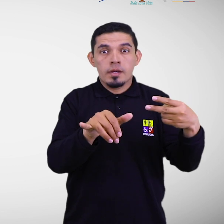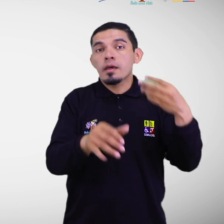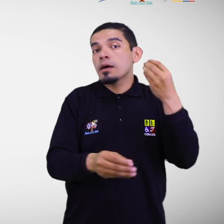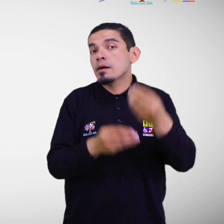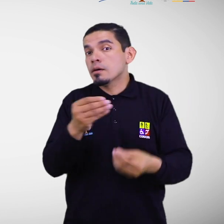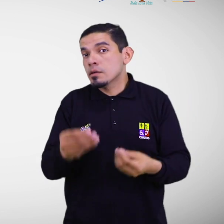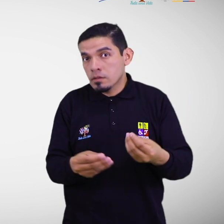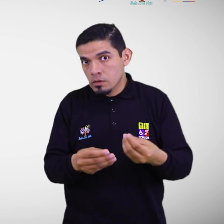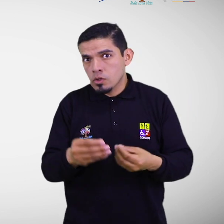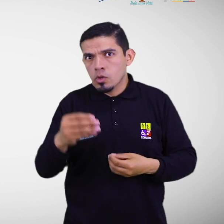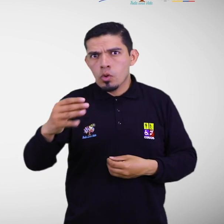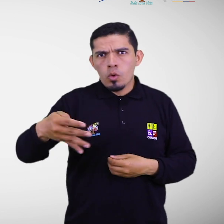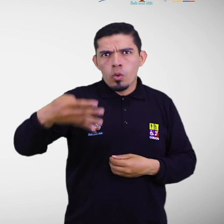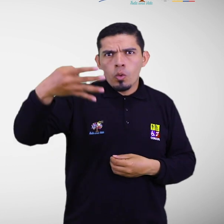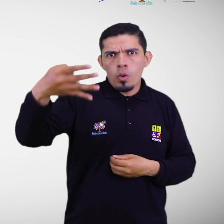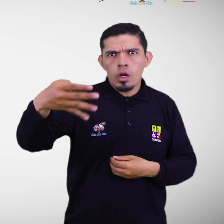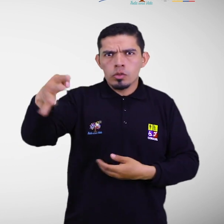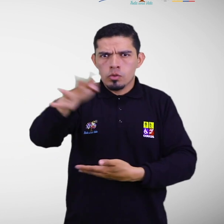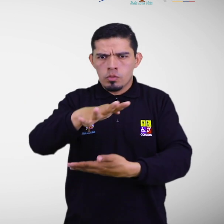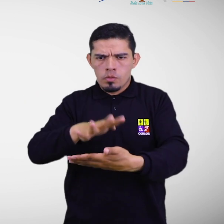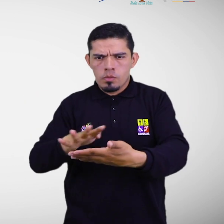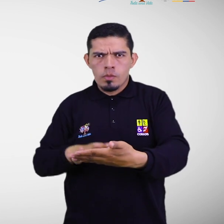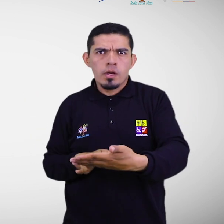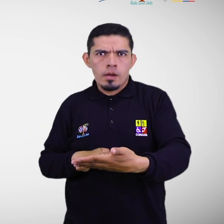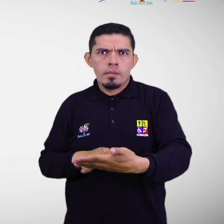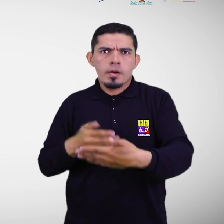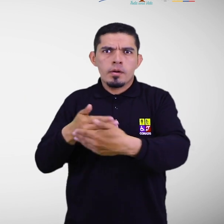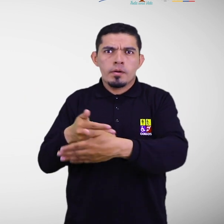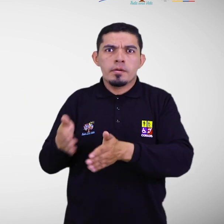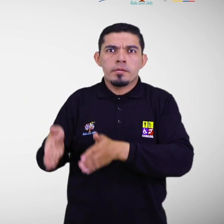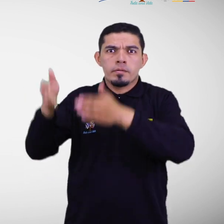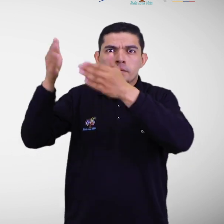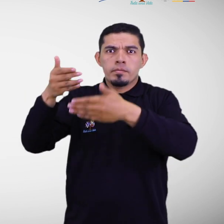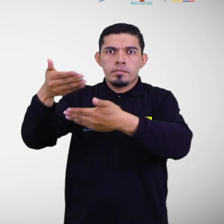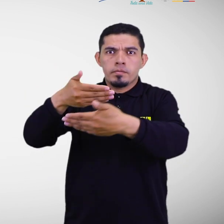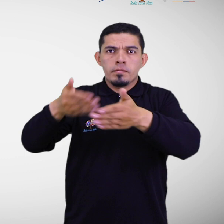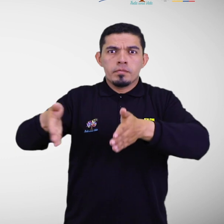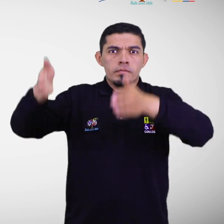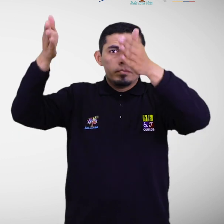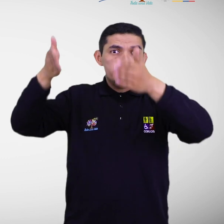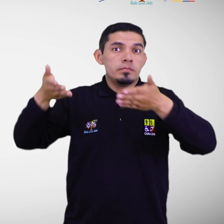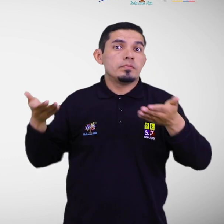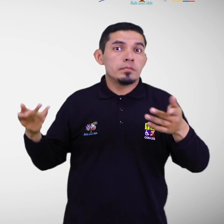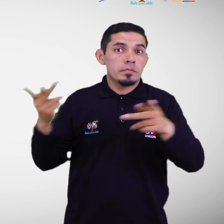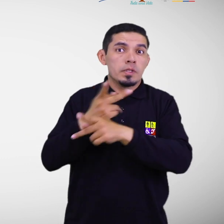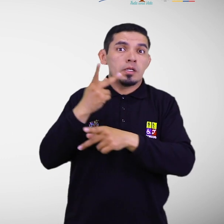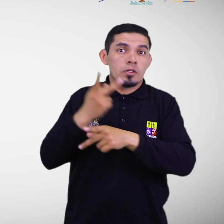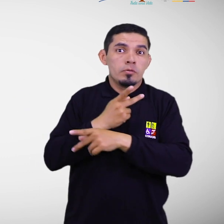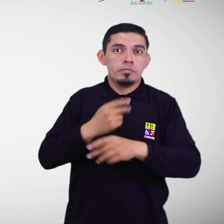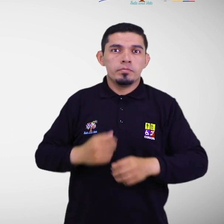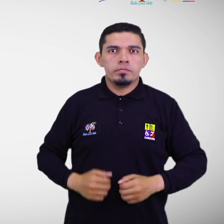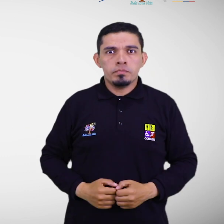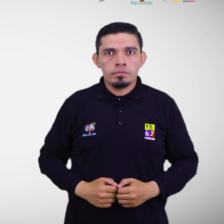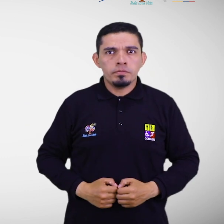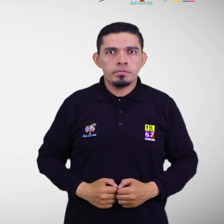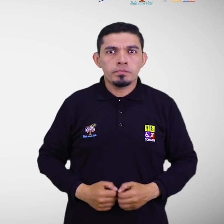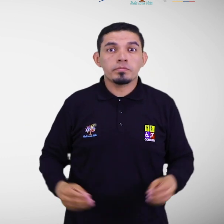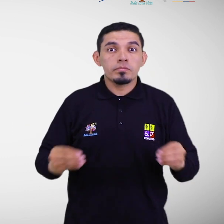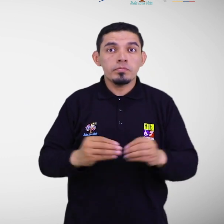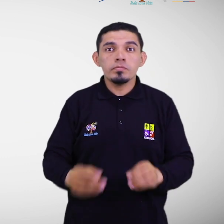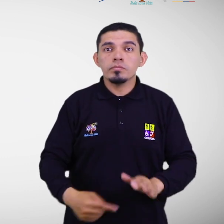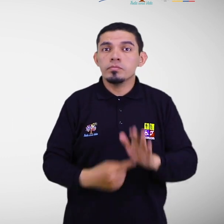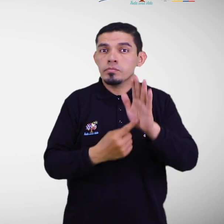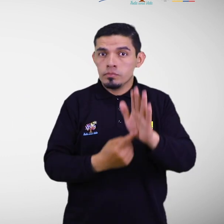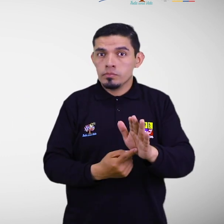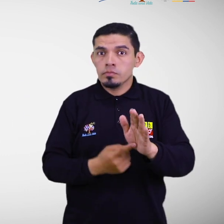generar un cuarto mapa con la identificación de la infraestructura expuesta a las diferentes amenazas. Codificando de manera